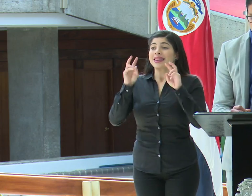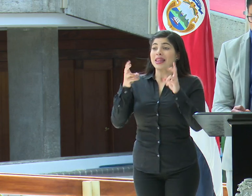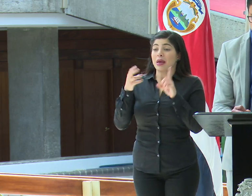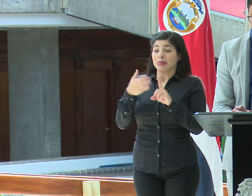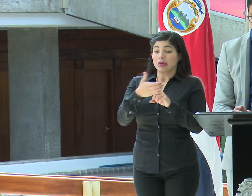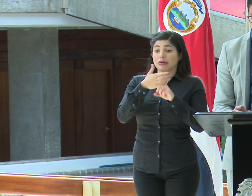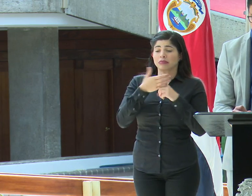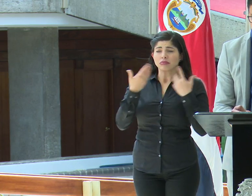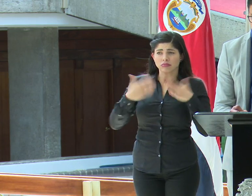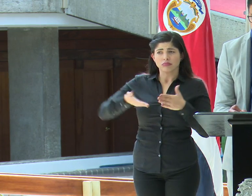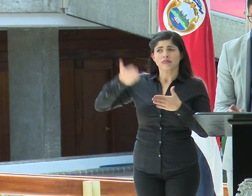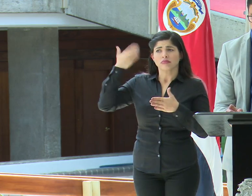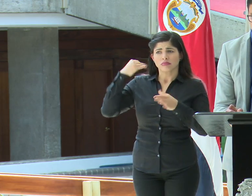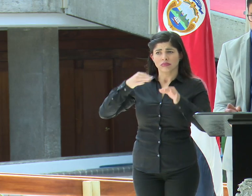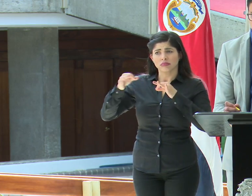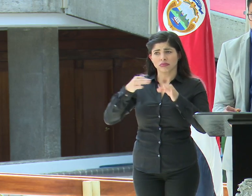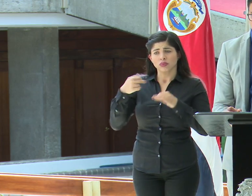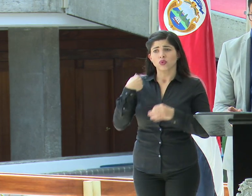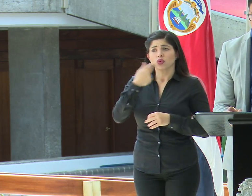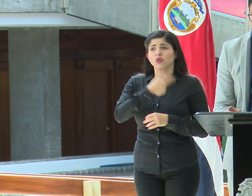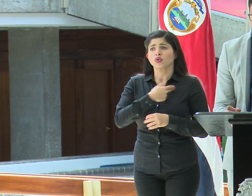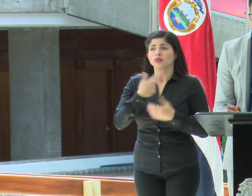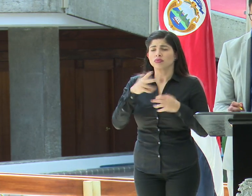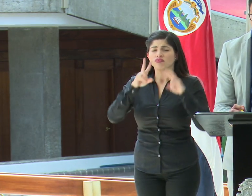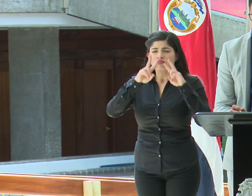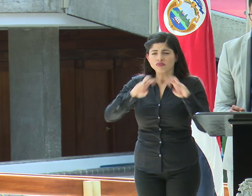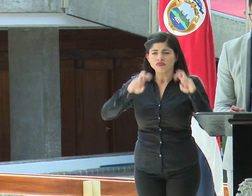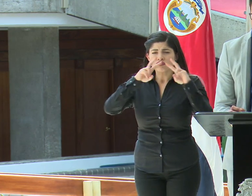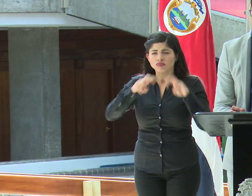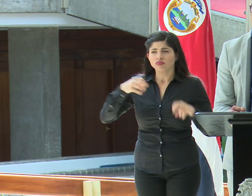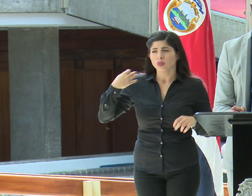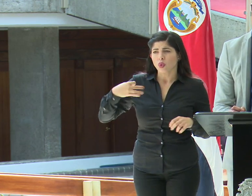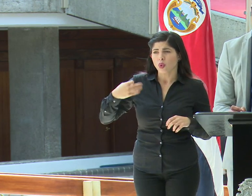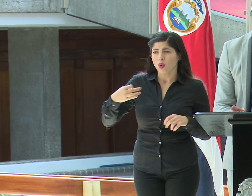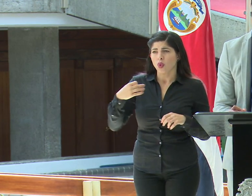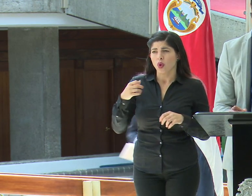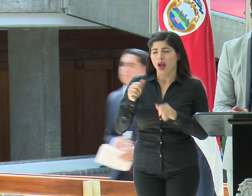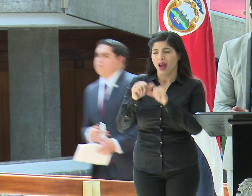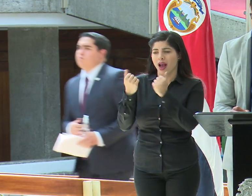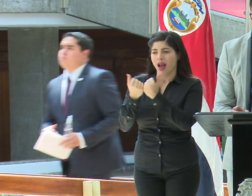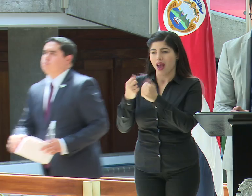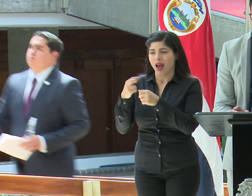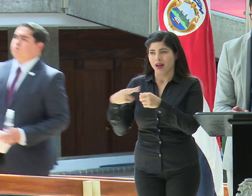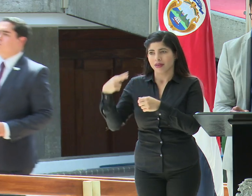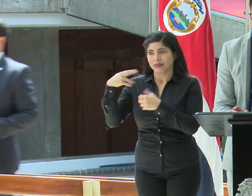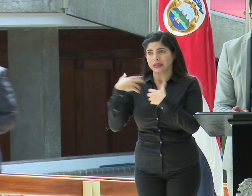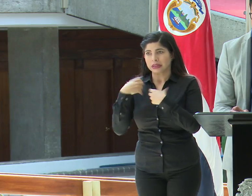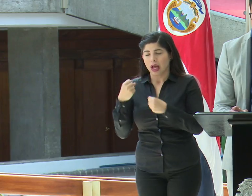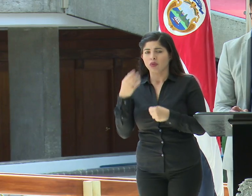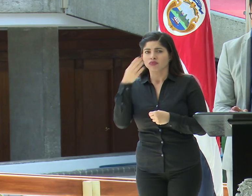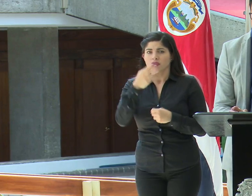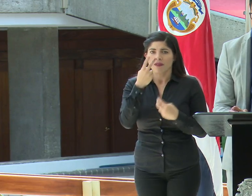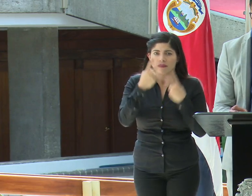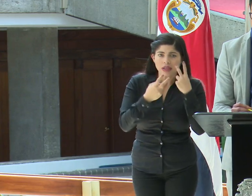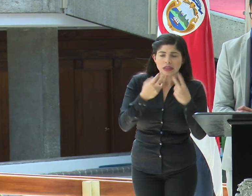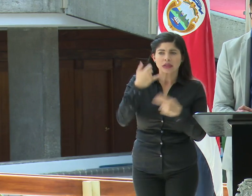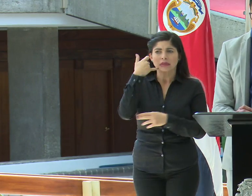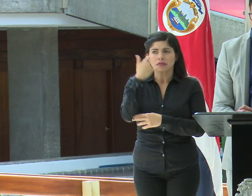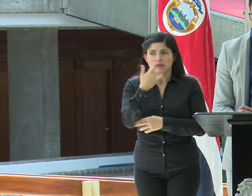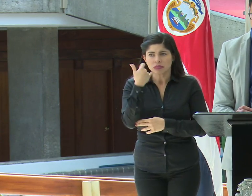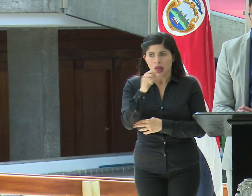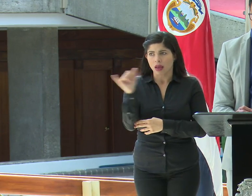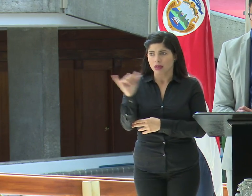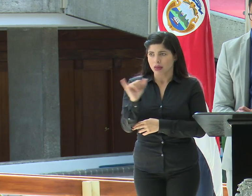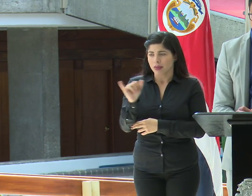aislamiento, ya lo hemos indicado, nosotros hacemos una revisión día a día a través de la serie rectora de salud, hacemos visitas, hacemos también corroboración por teléfono